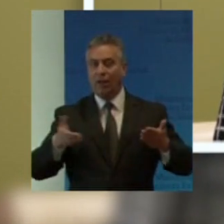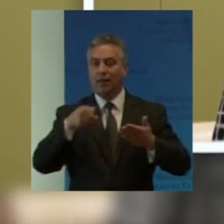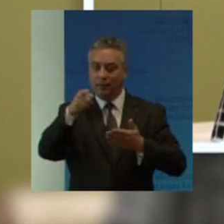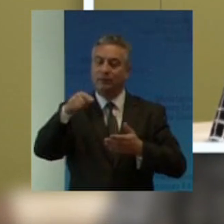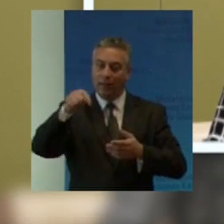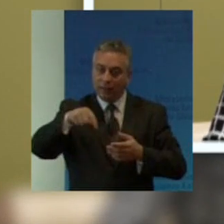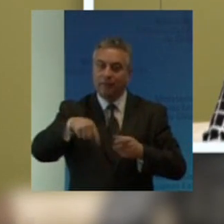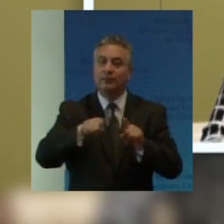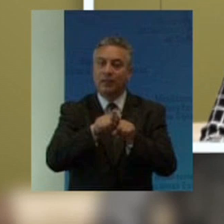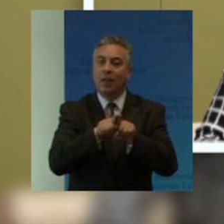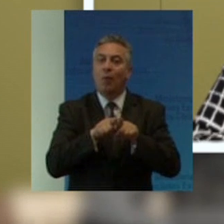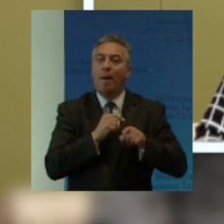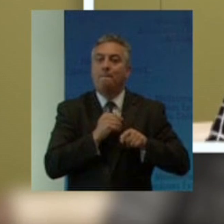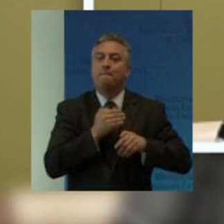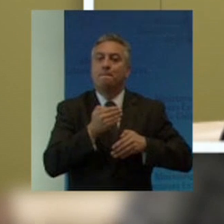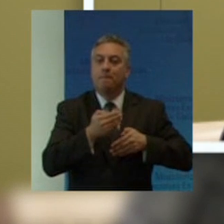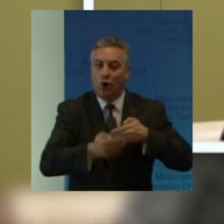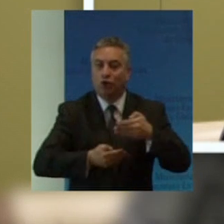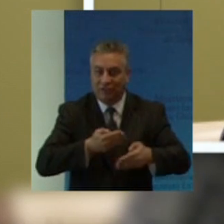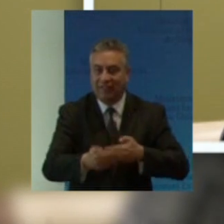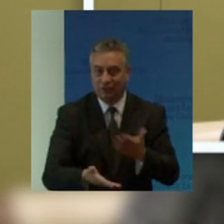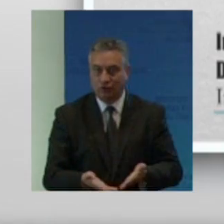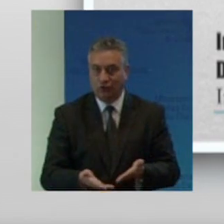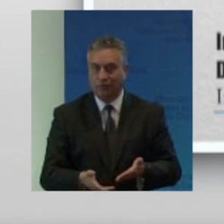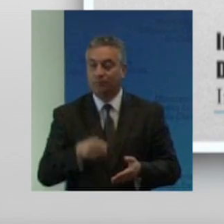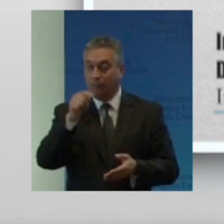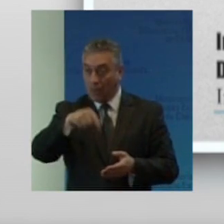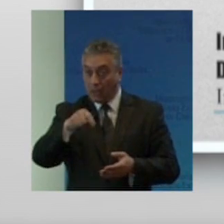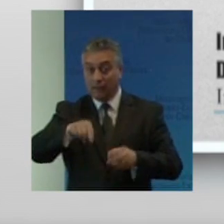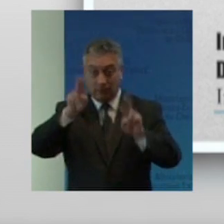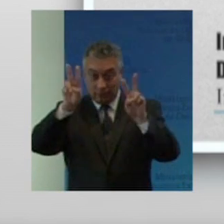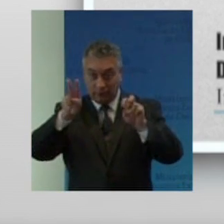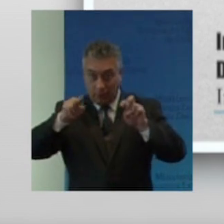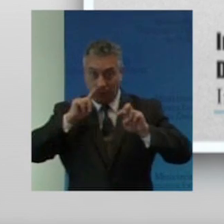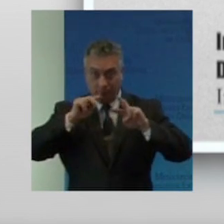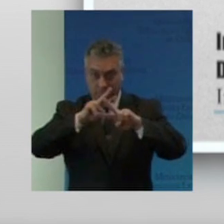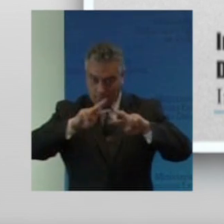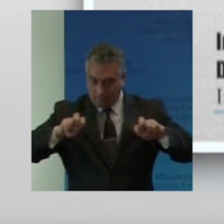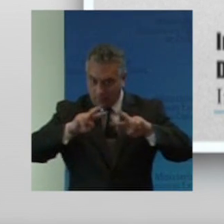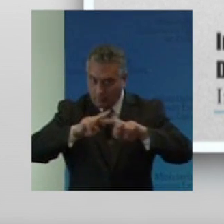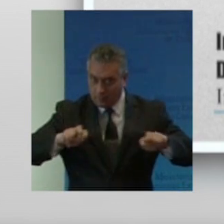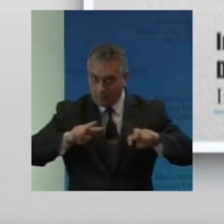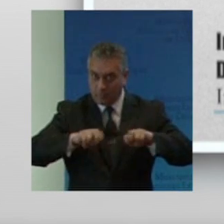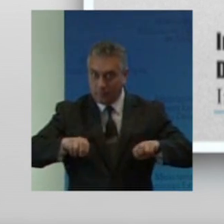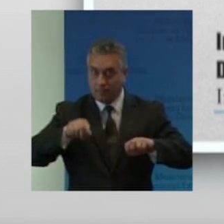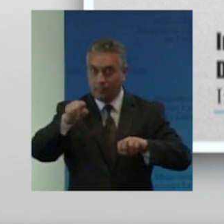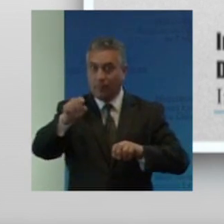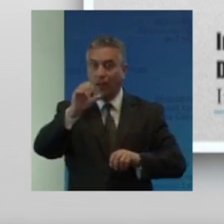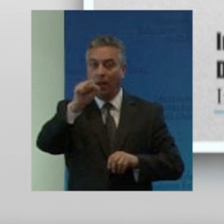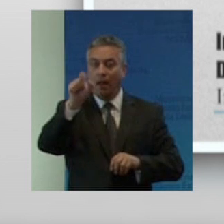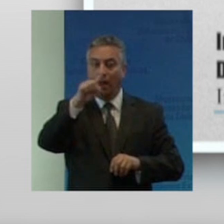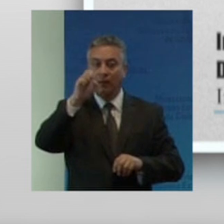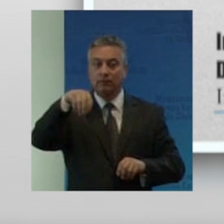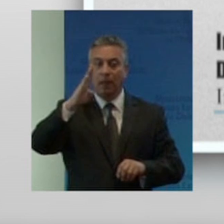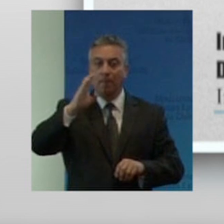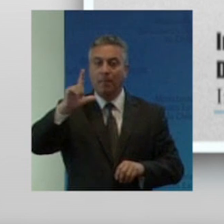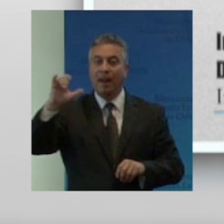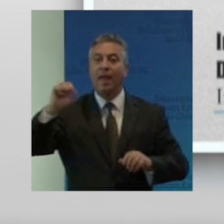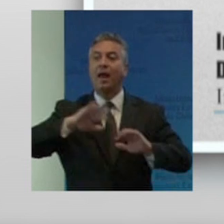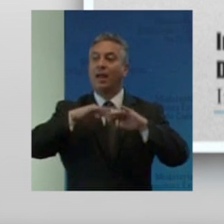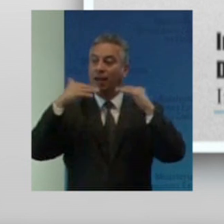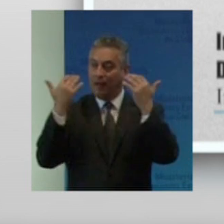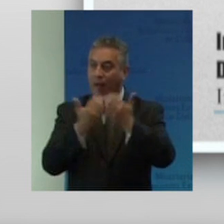en el ámbito de la investigación la Assemble General encomendó un